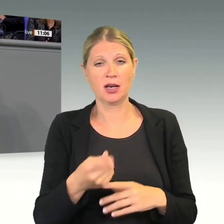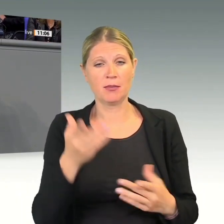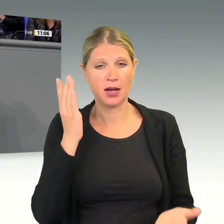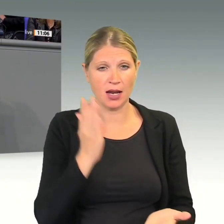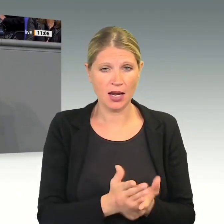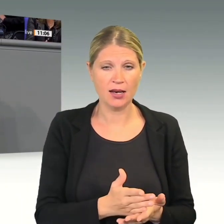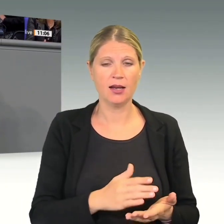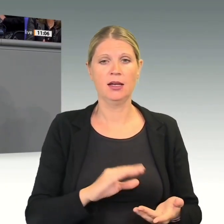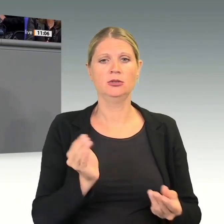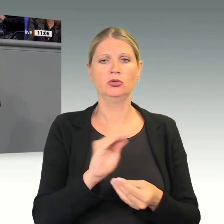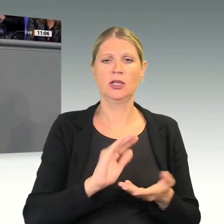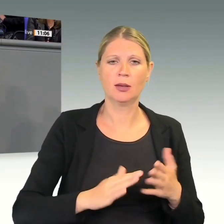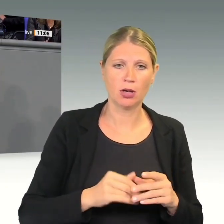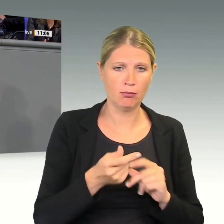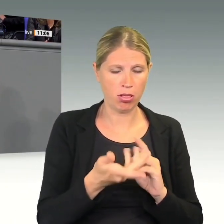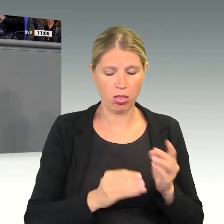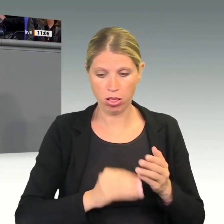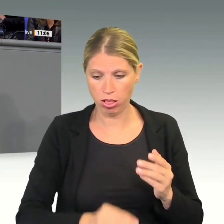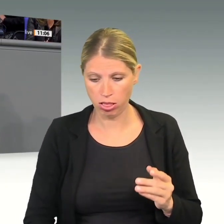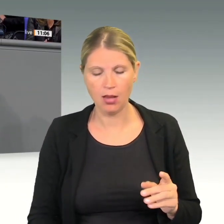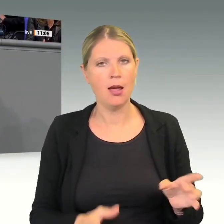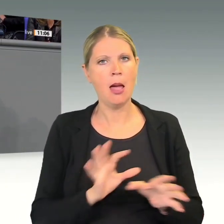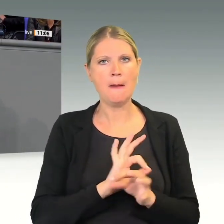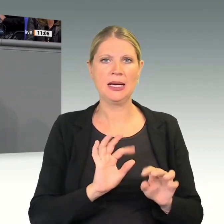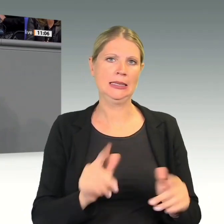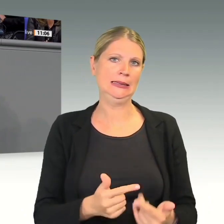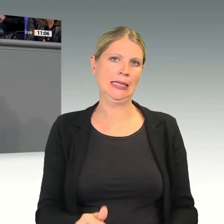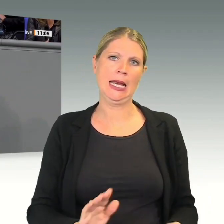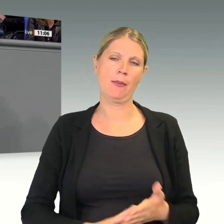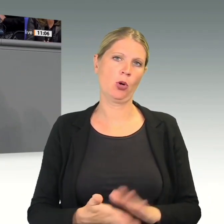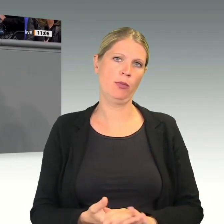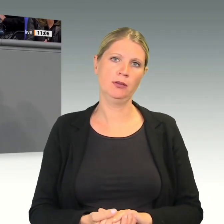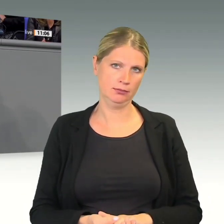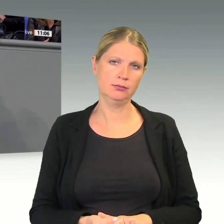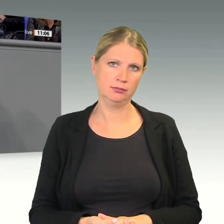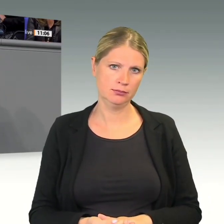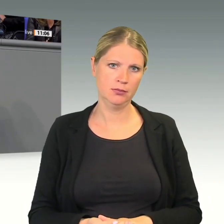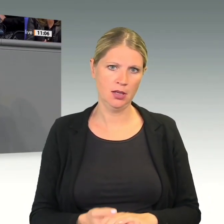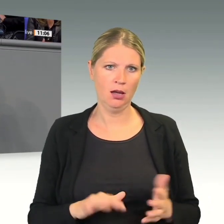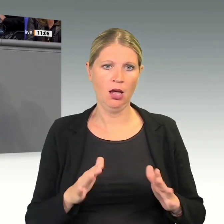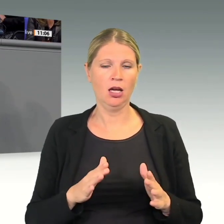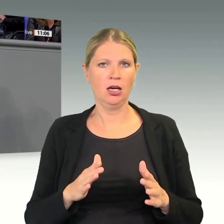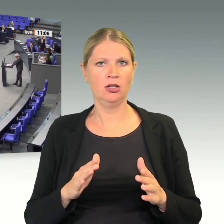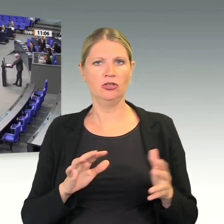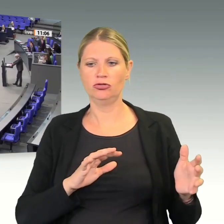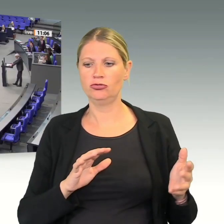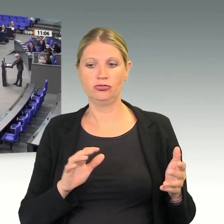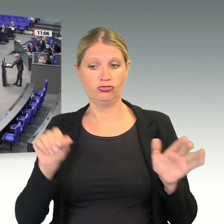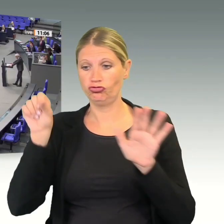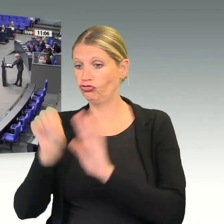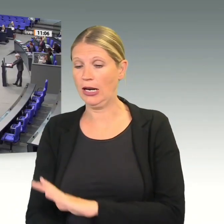inklusive Zusatzabkommen, allemal besser als gar kein Abkommen, liebe Kolleginnen und Kollegen. Scheitern ist keine Option.